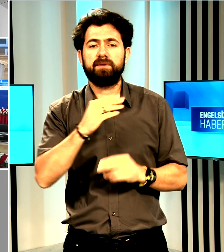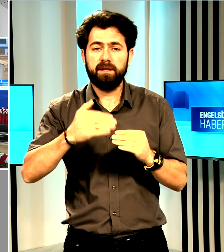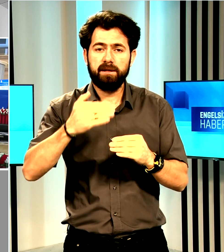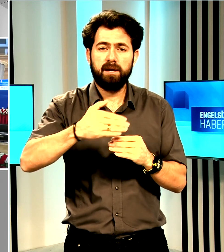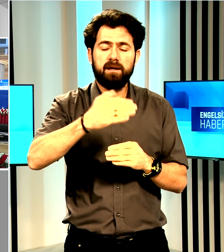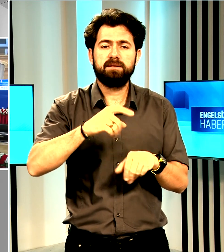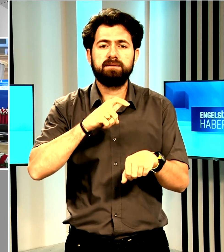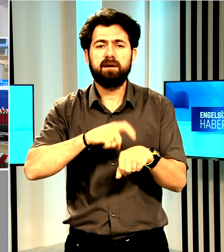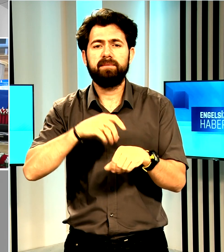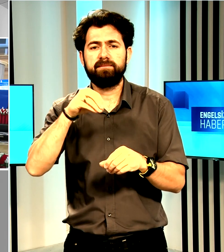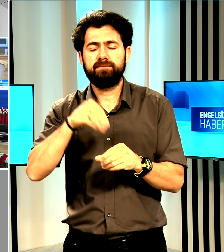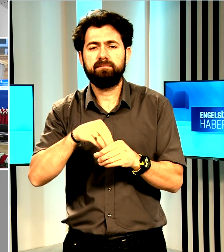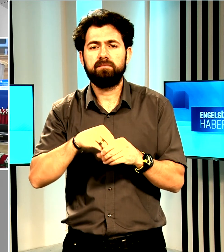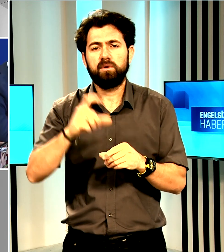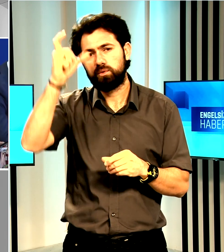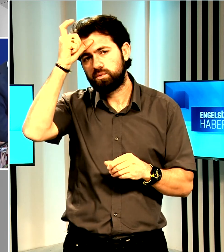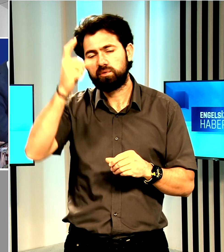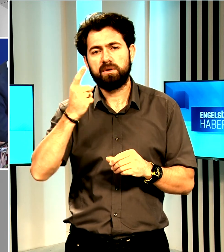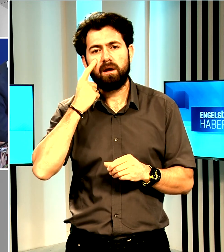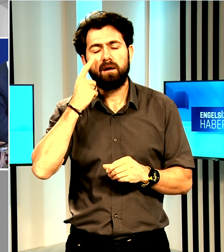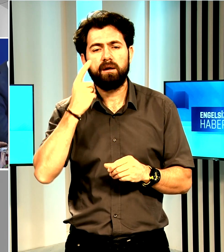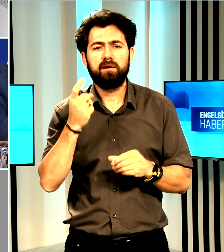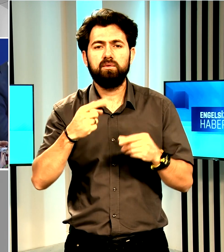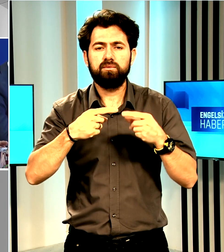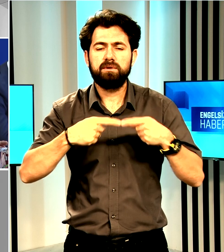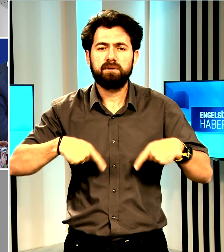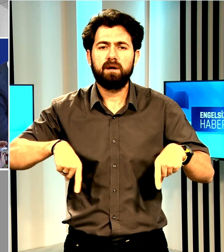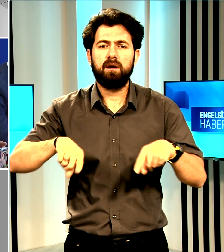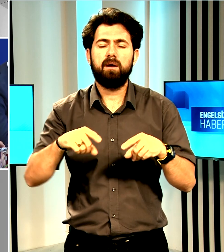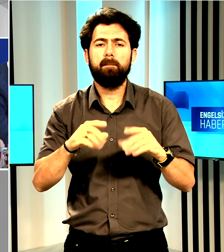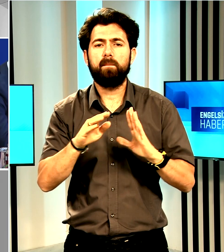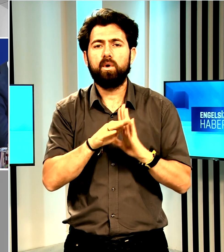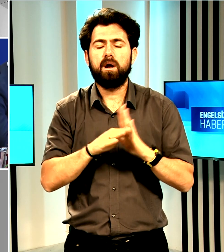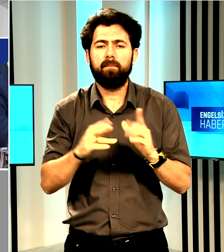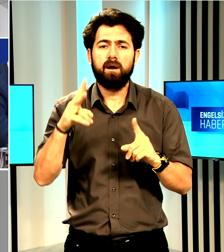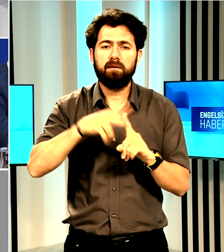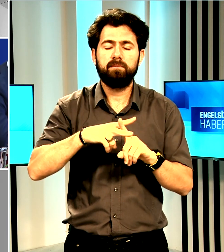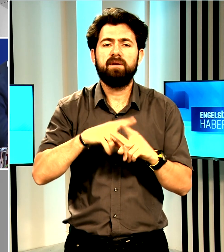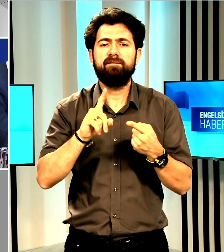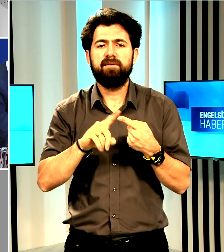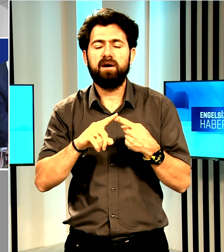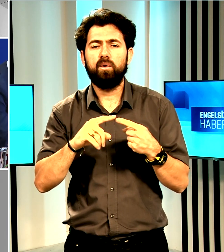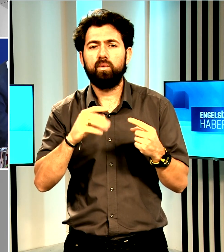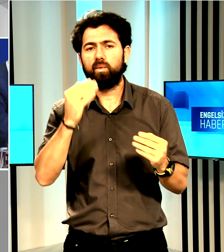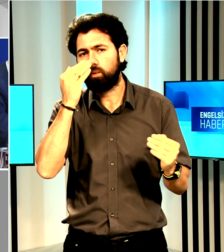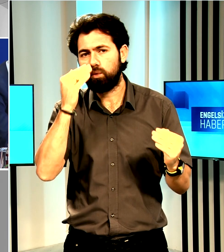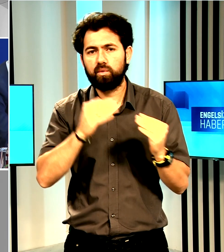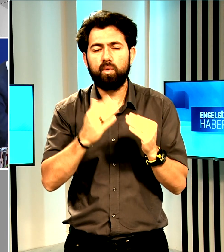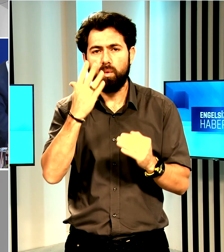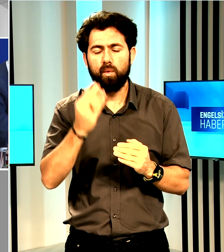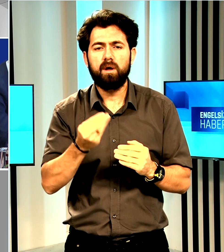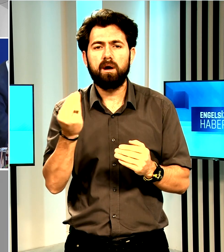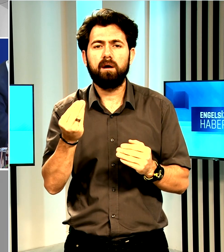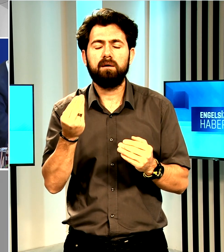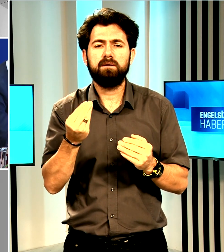ileriki dönemde Türk Devletleri Teşkilatı etkinliklerine katılımının ve uygun şekilde